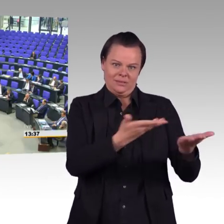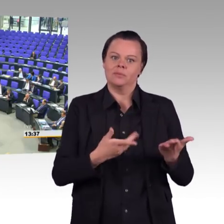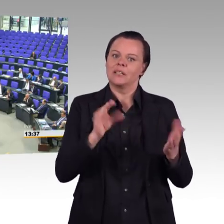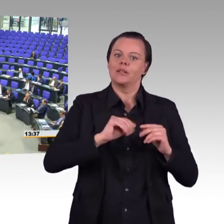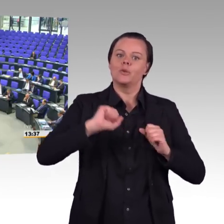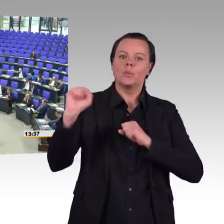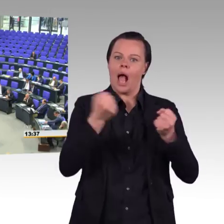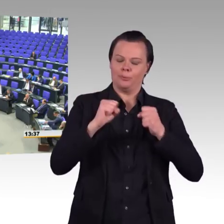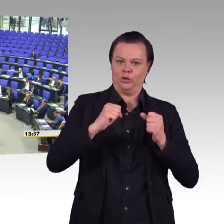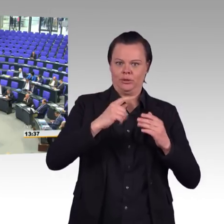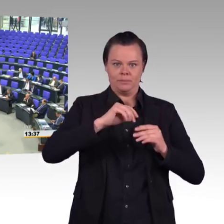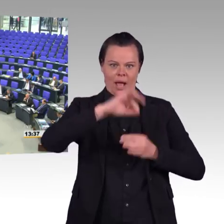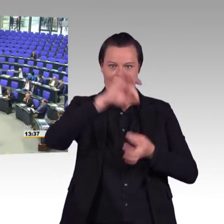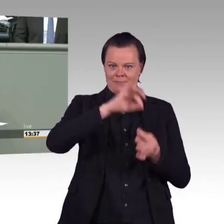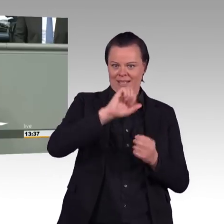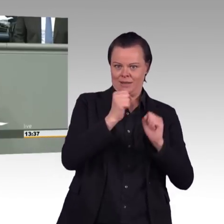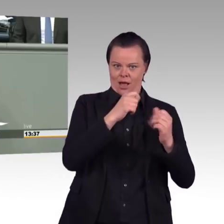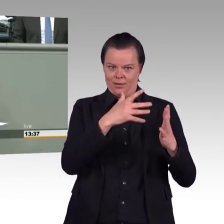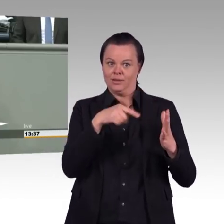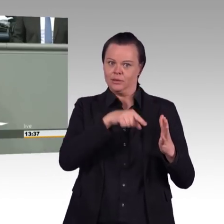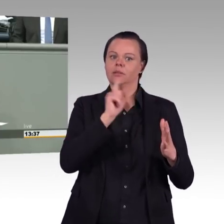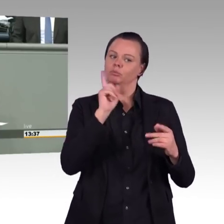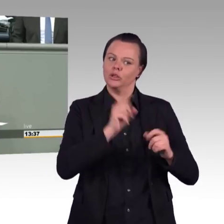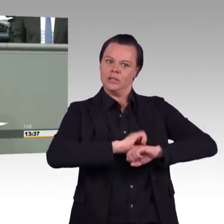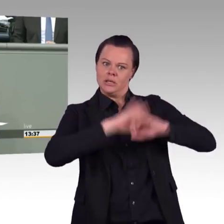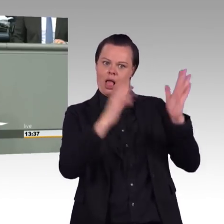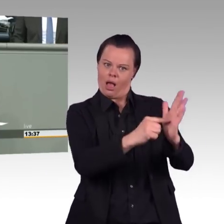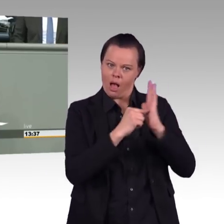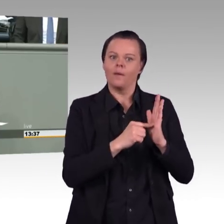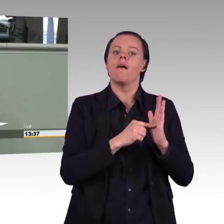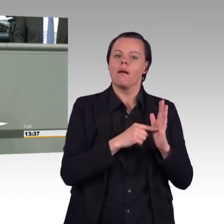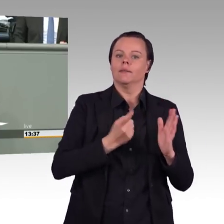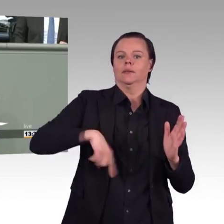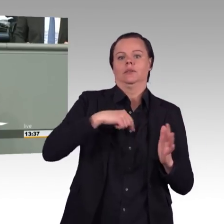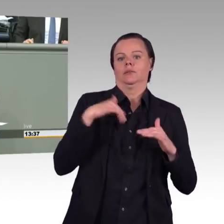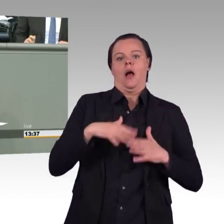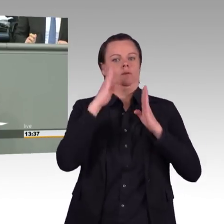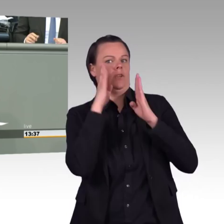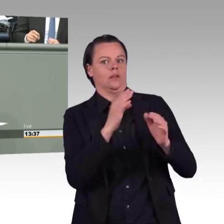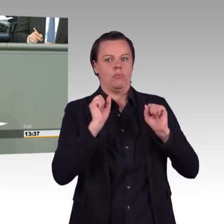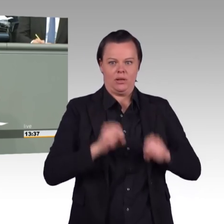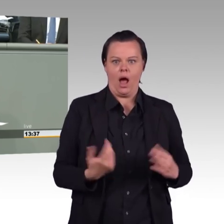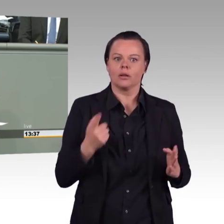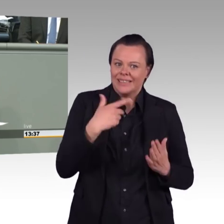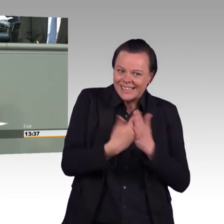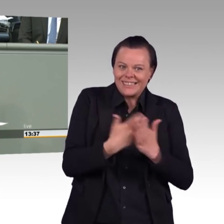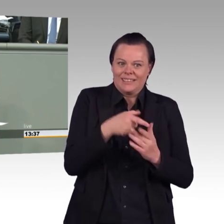einsparen auch. Das haben wir auch gesagt. Das werden wir tun aber dort, wo die CO2-Einsparungskosten oder die